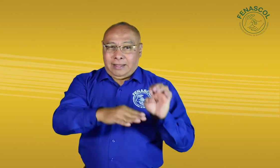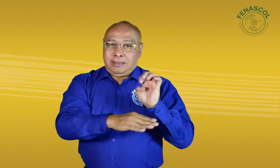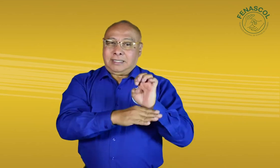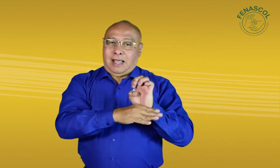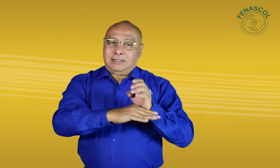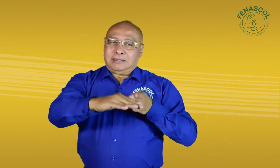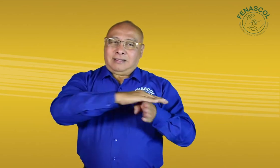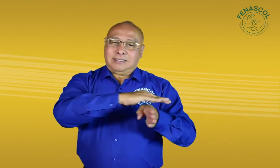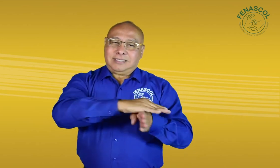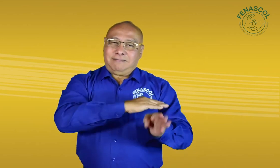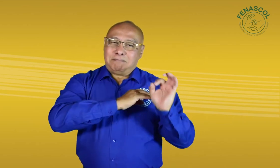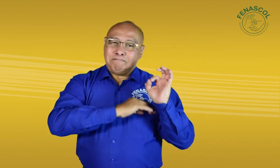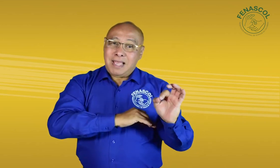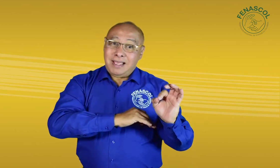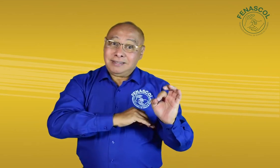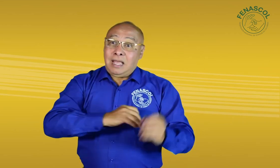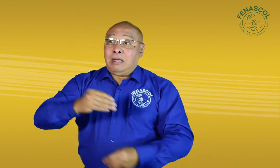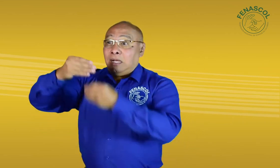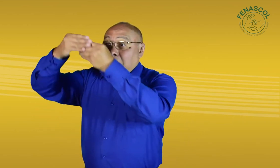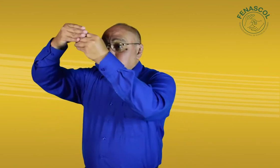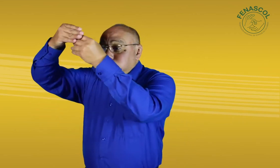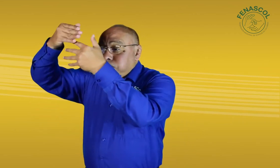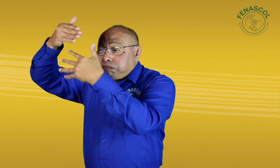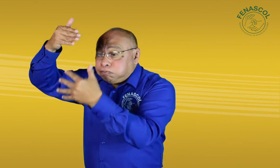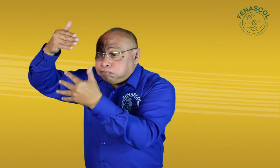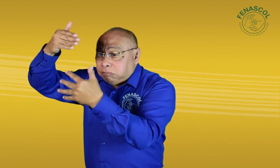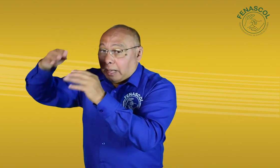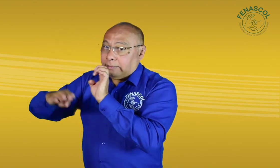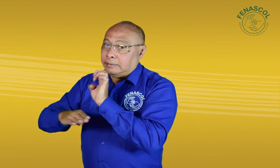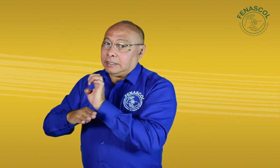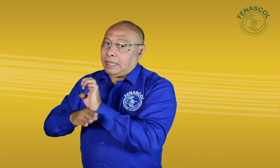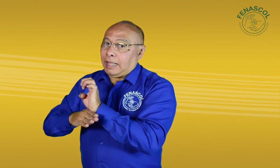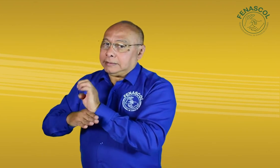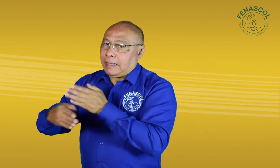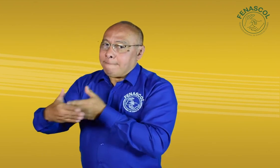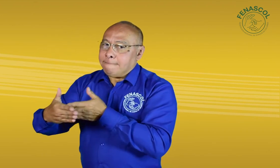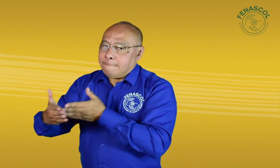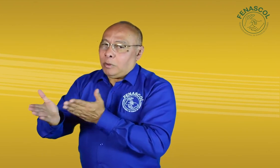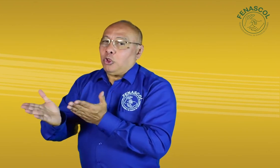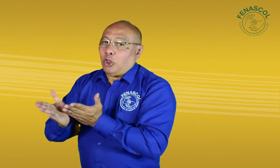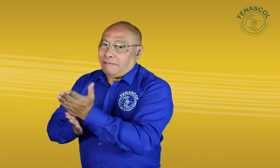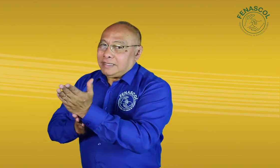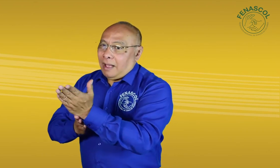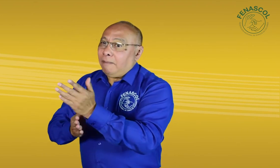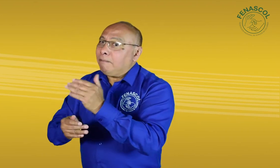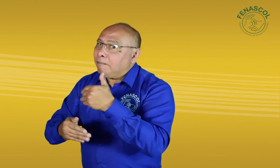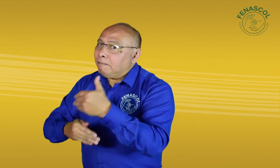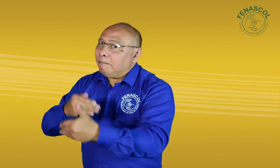mayor que el listado de entidades que no lo son. Permitiendo la oportunidad de que estas entidades hagan los